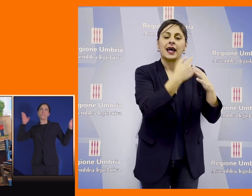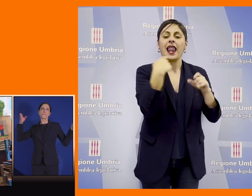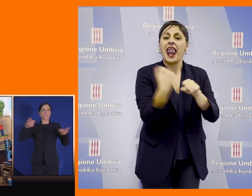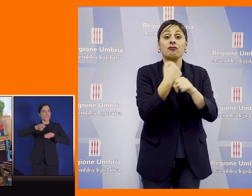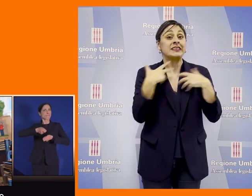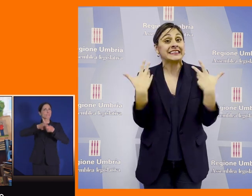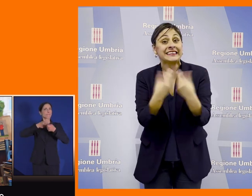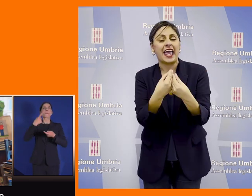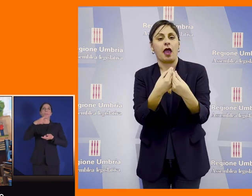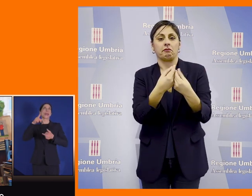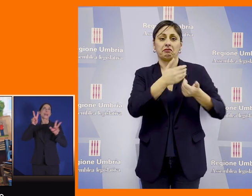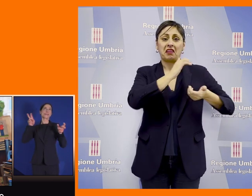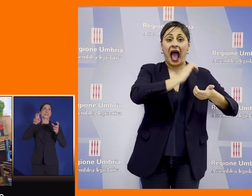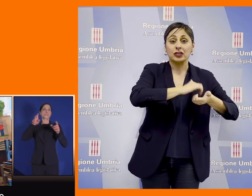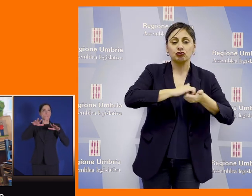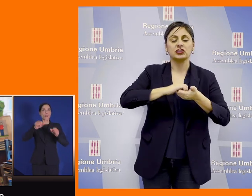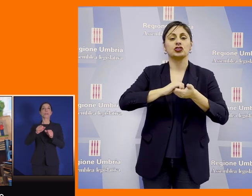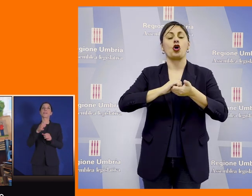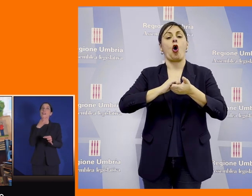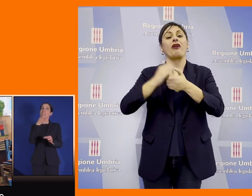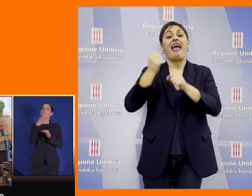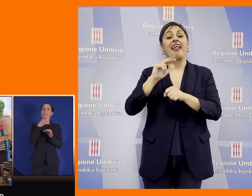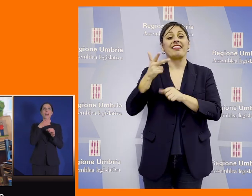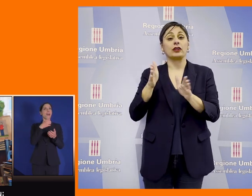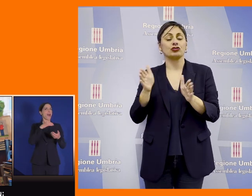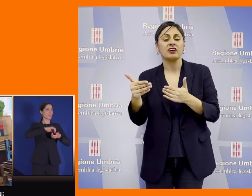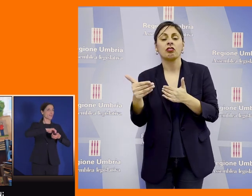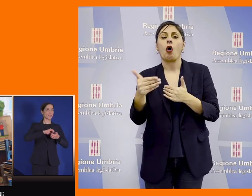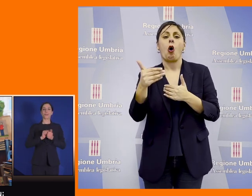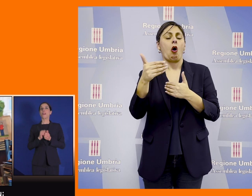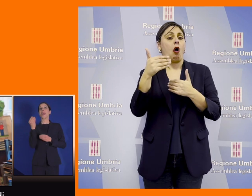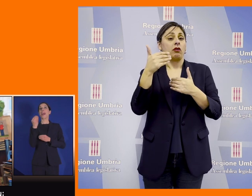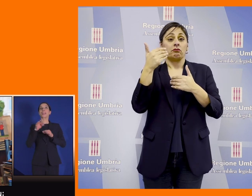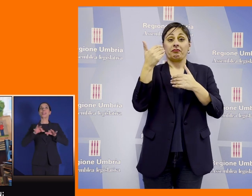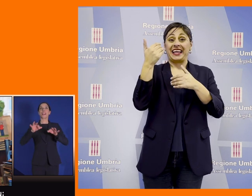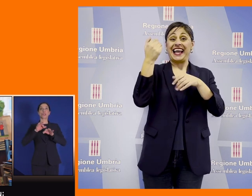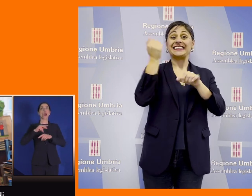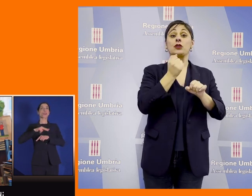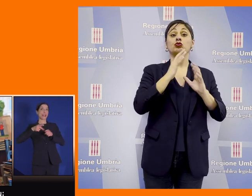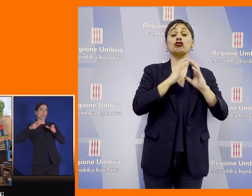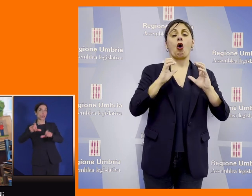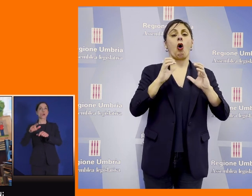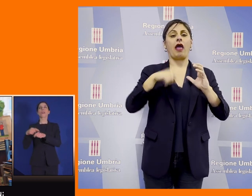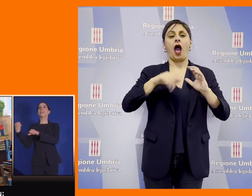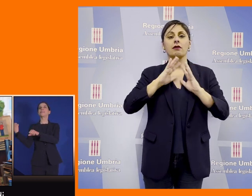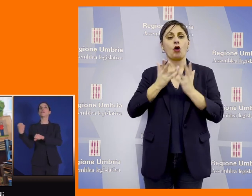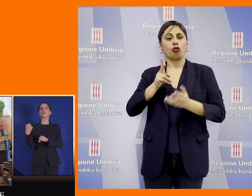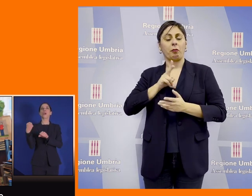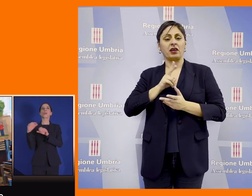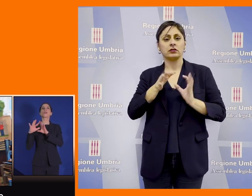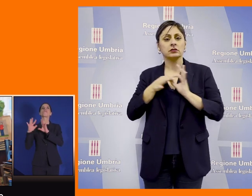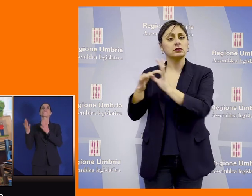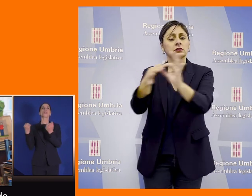lavorare insieme associazioni, enti del terzo settore istituzioni e mondo privato è